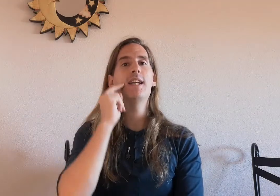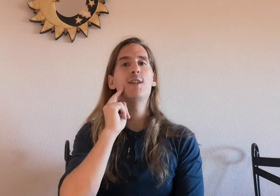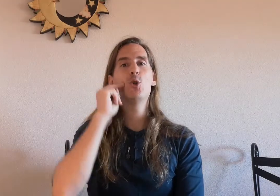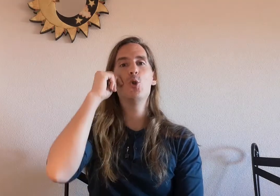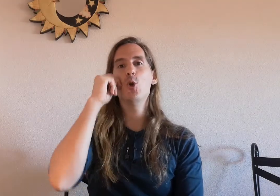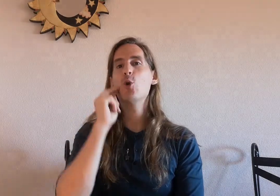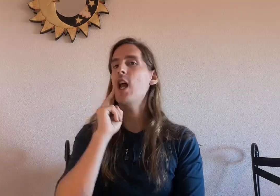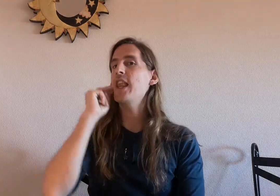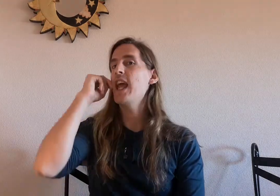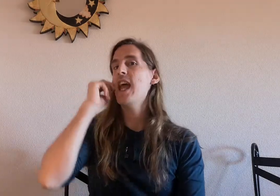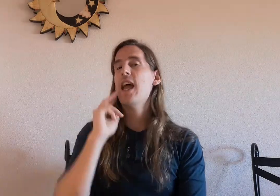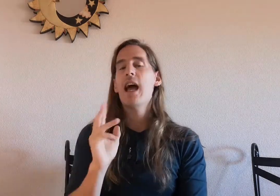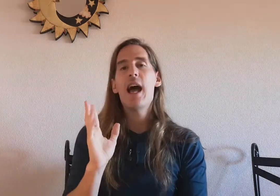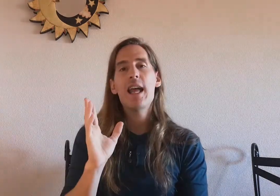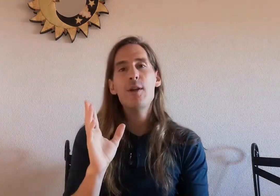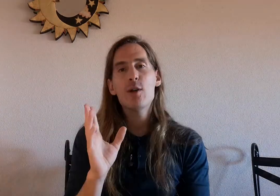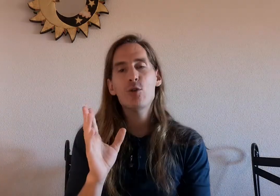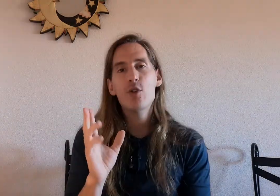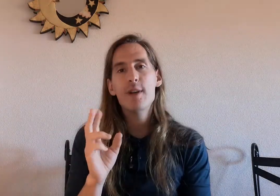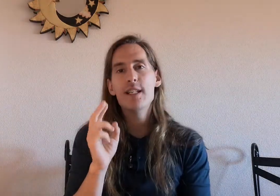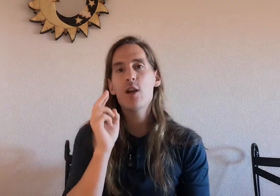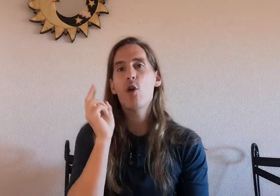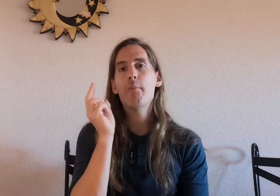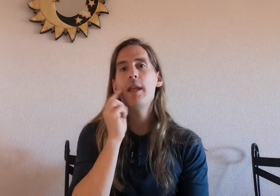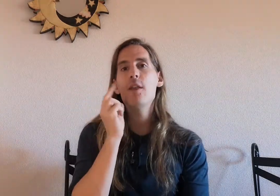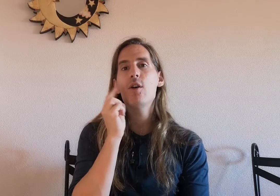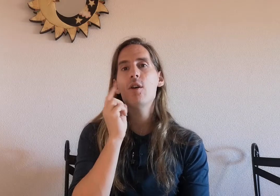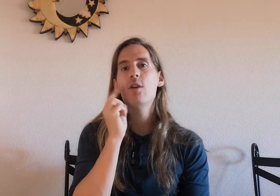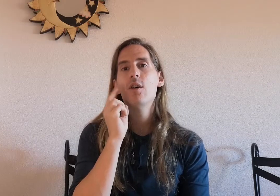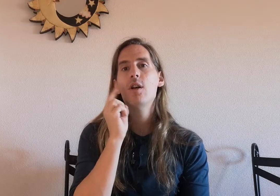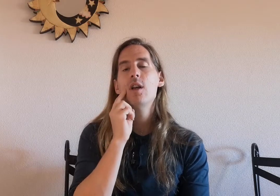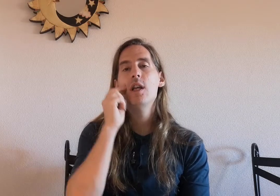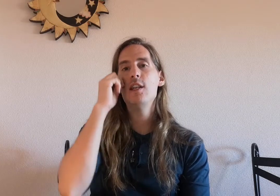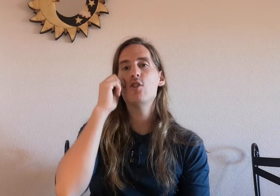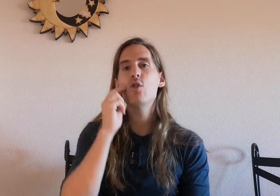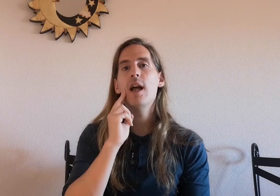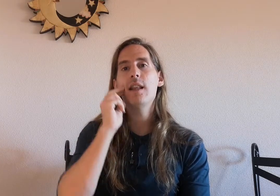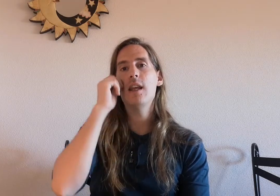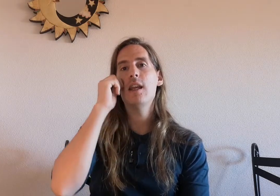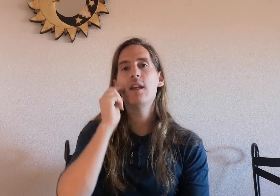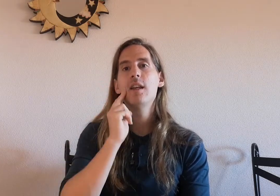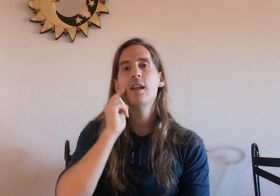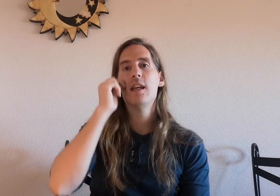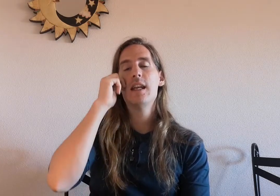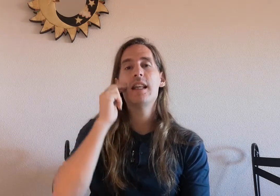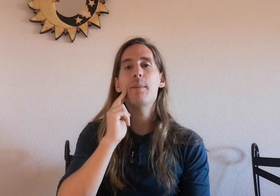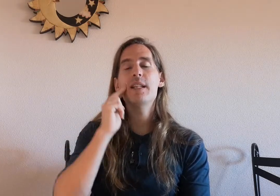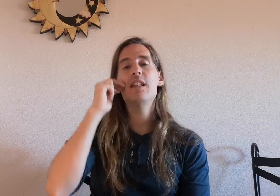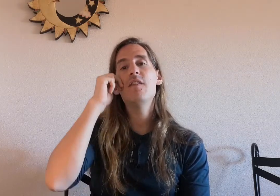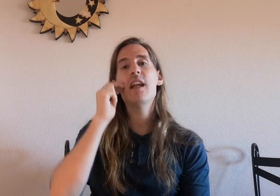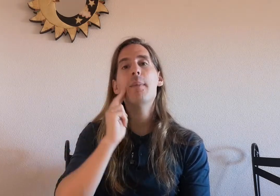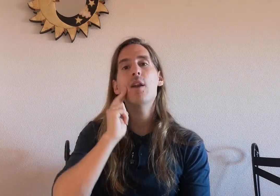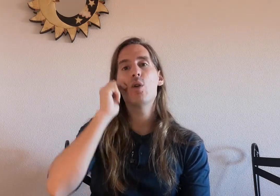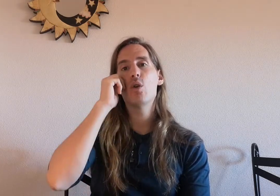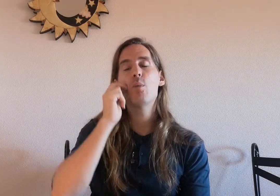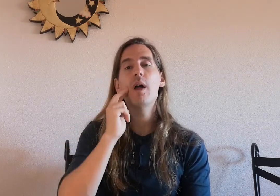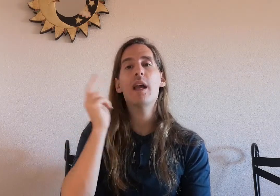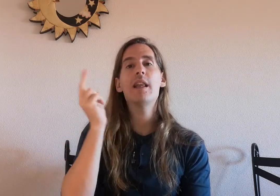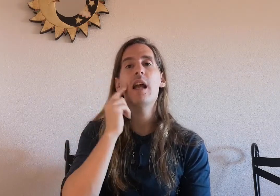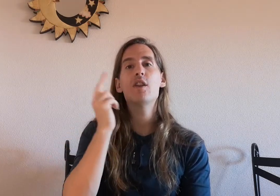chocolate hay una controversia con miedo y chocolate también significa marrón pues hay gente que